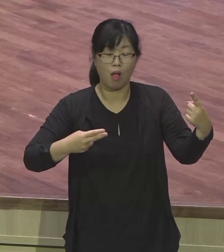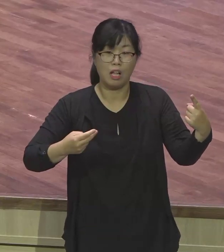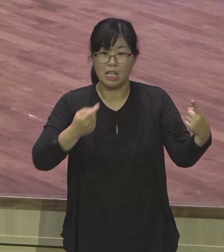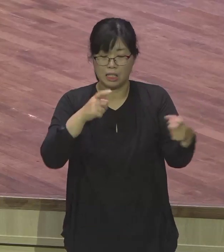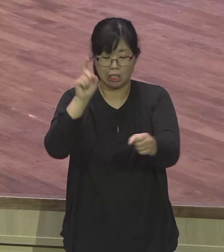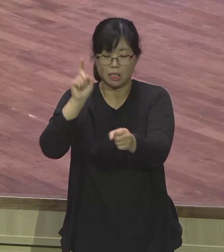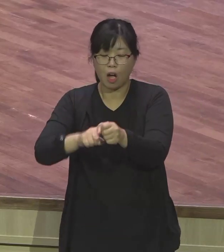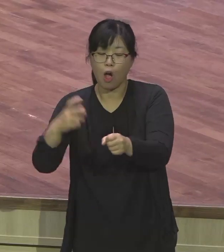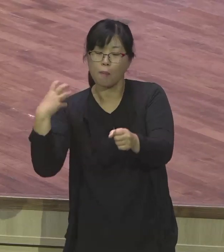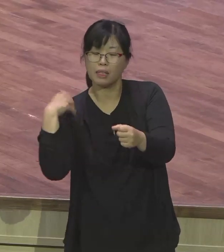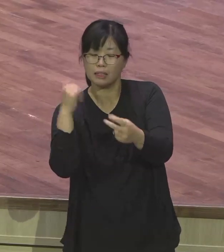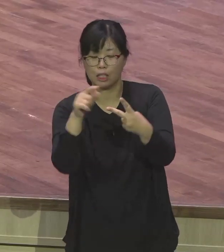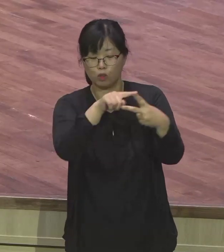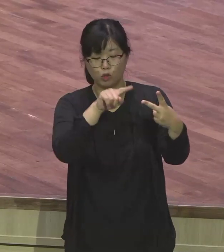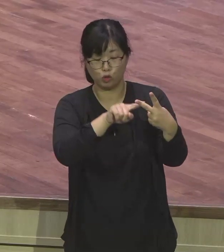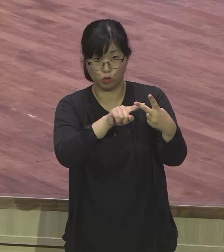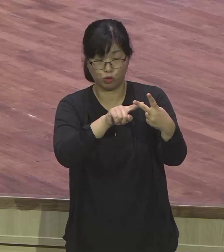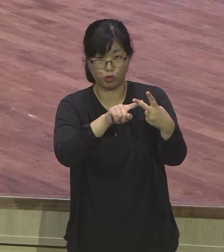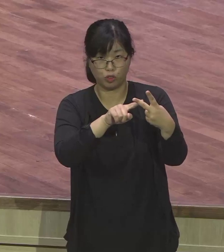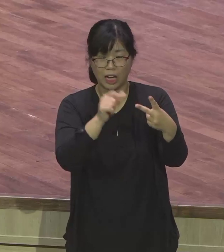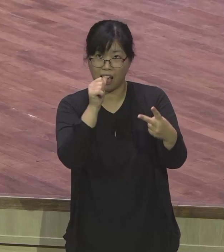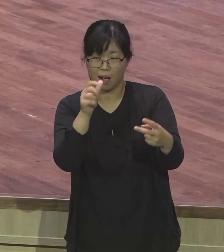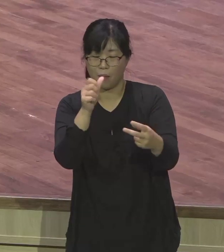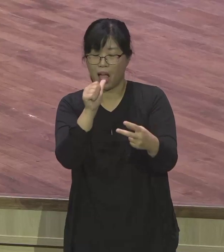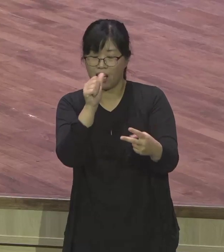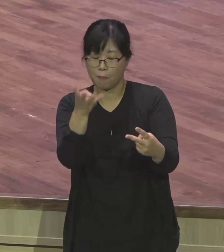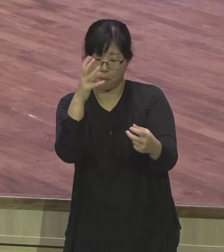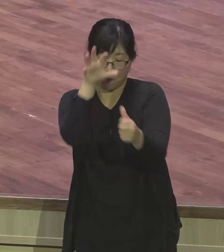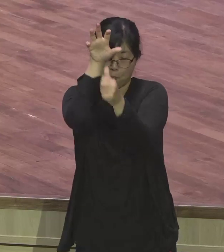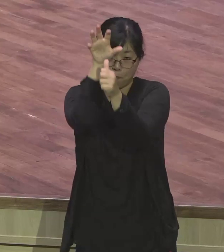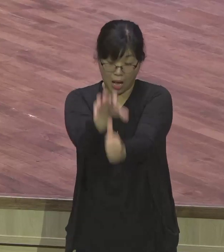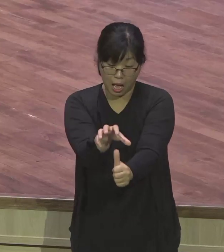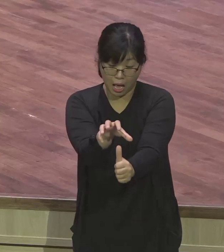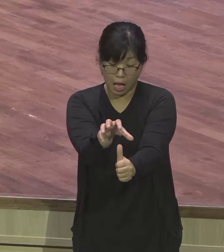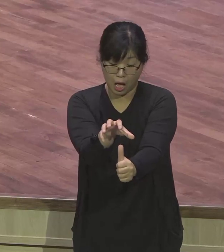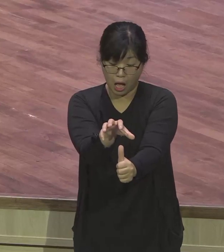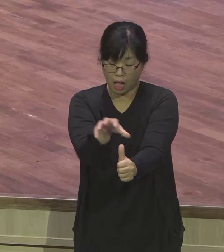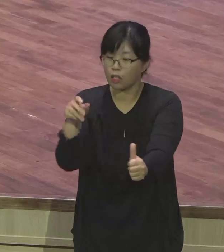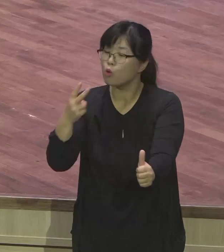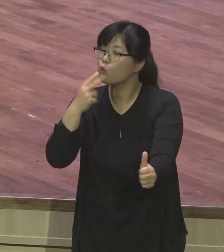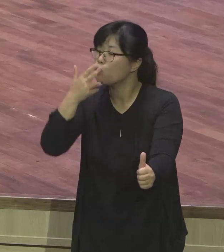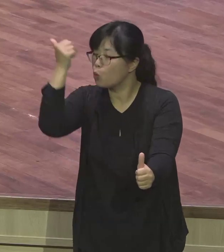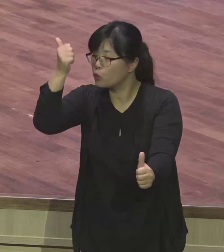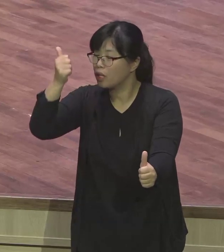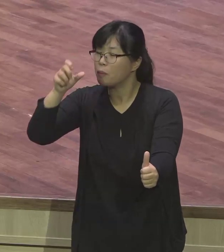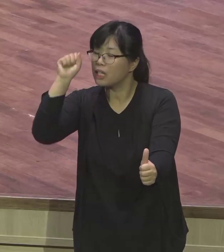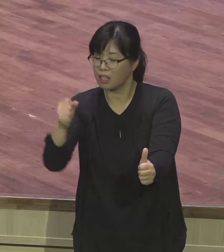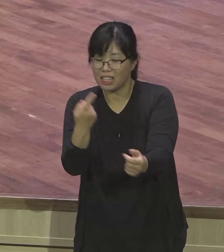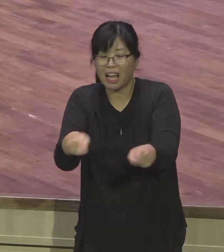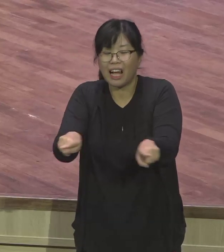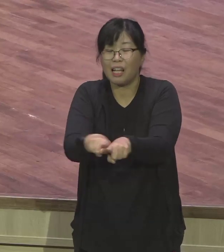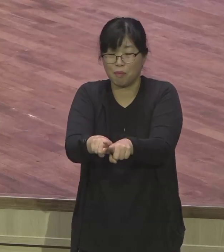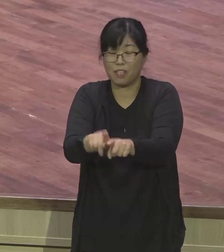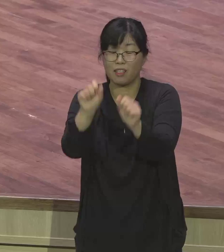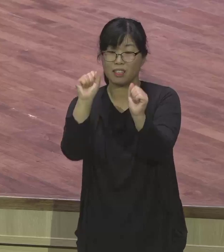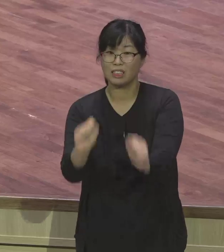친위대장이 요셉에게 그들을 수종들게 하며 요셉이 그들을 섬겼더라 그들이 갇힌 지 여러